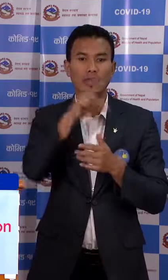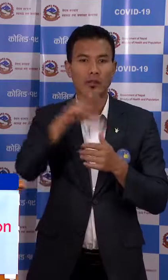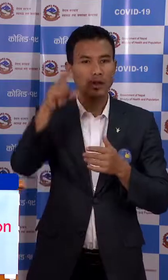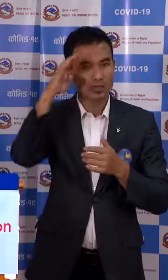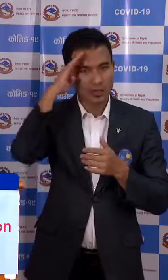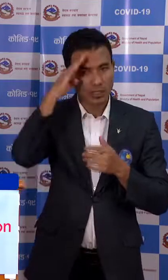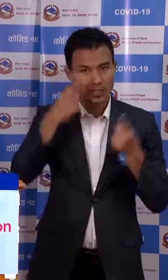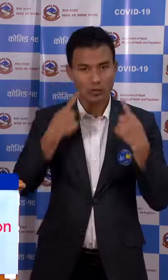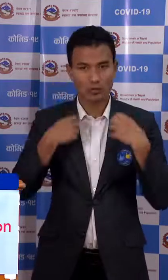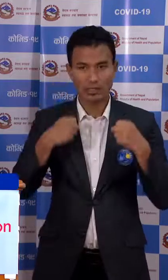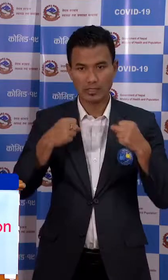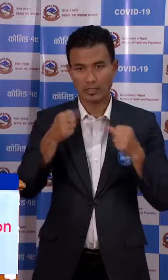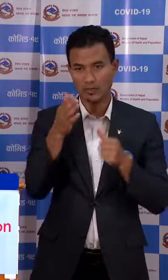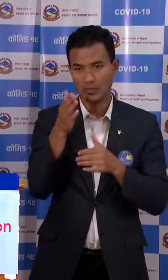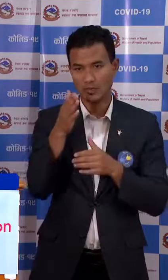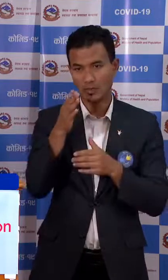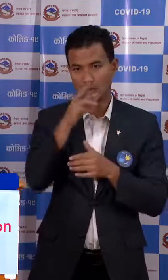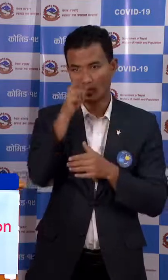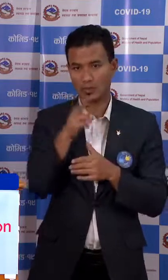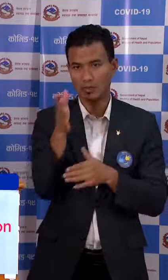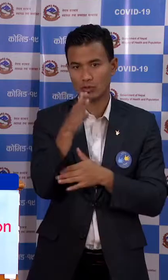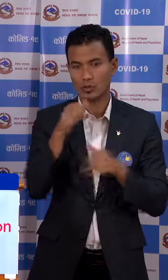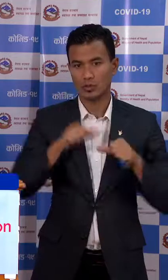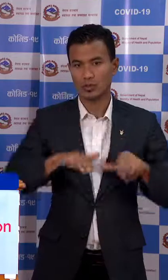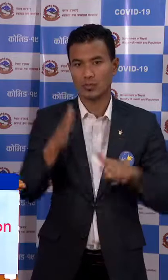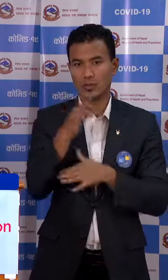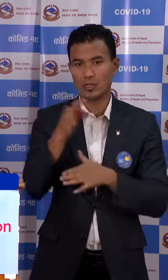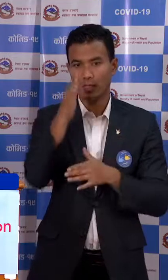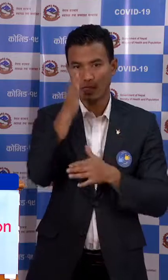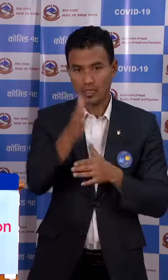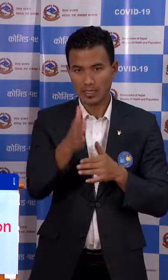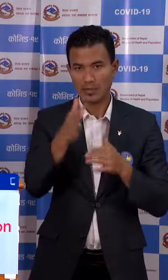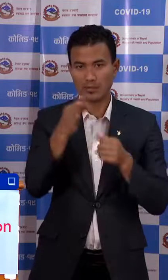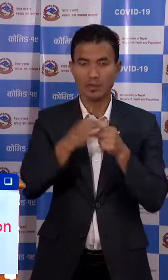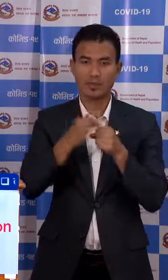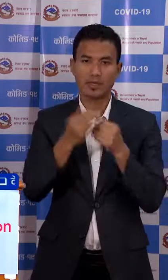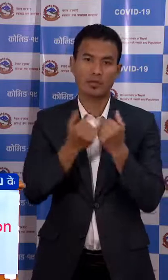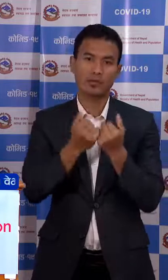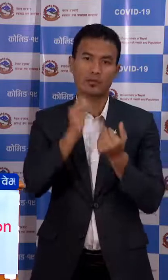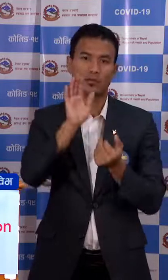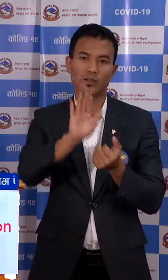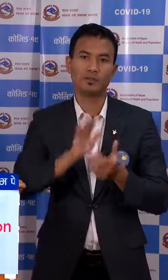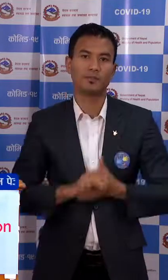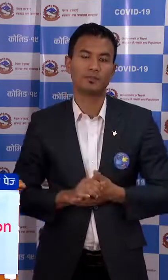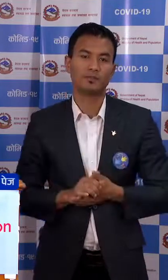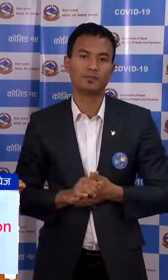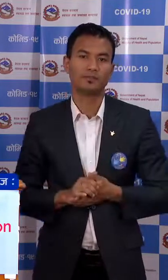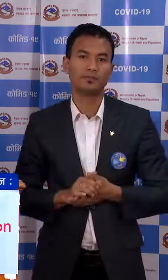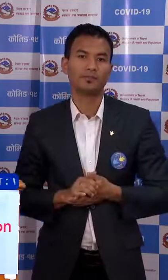निपाल सरकार स्वाहत्य तथा जन्षंक्या मंत्रालेले बेवस्ता गरी को छा,